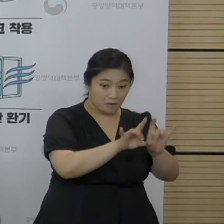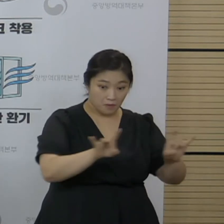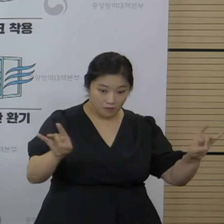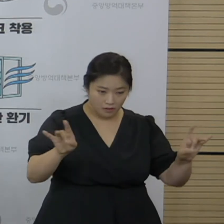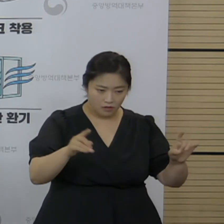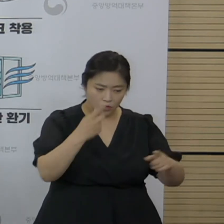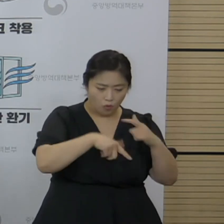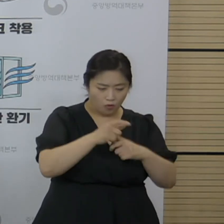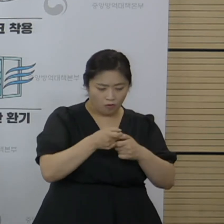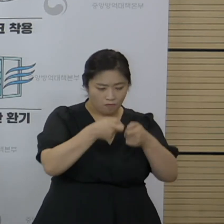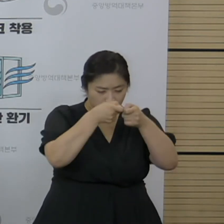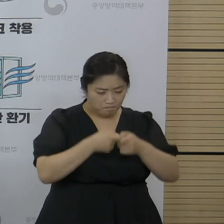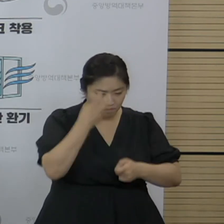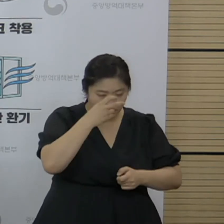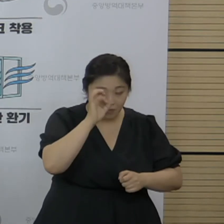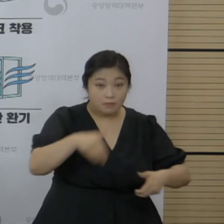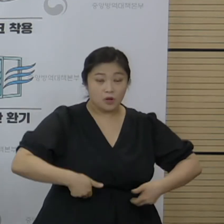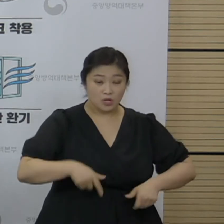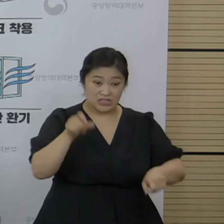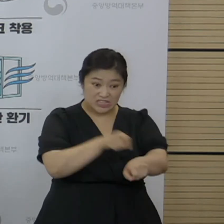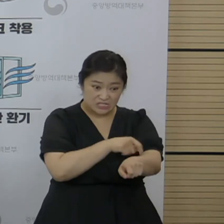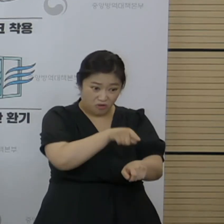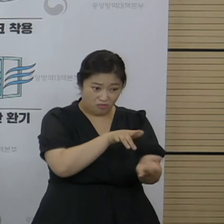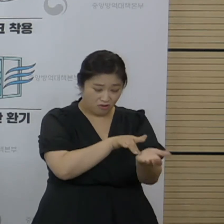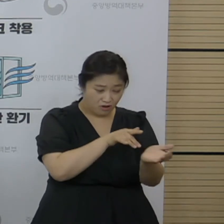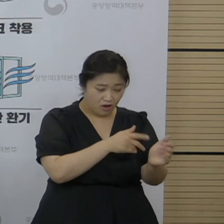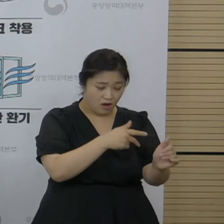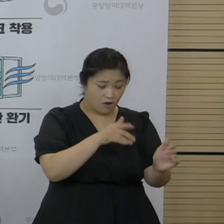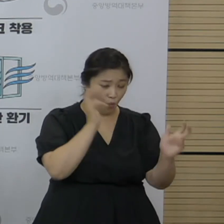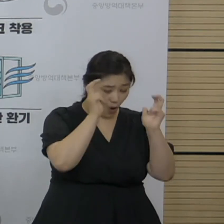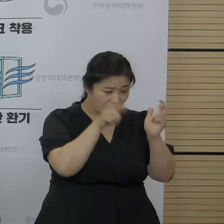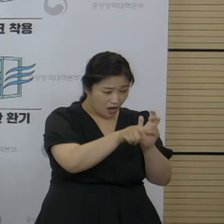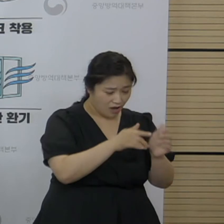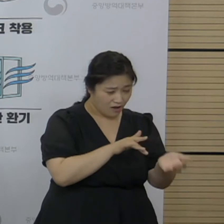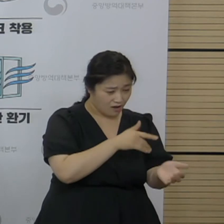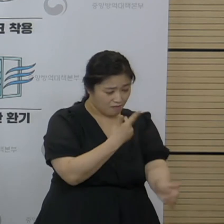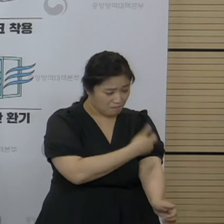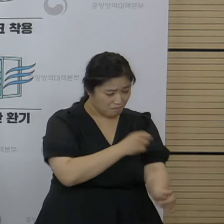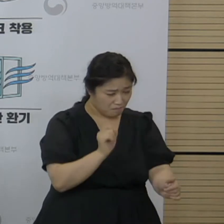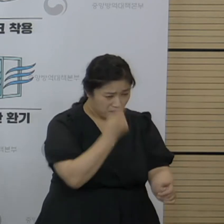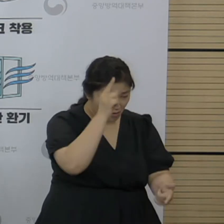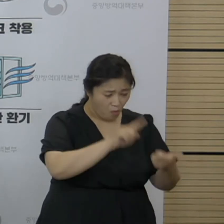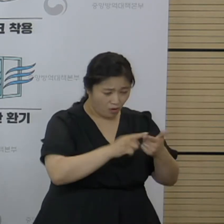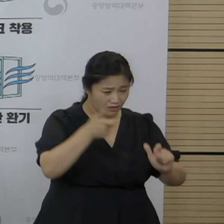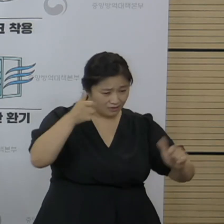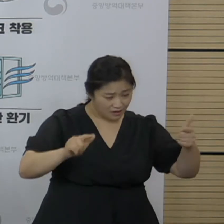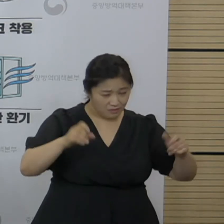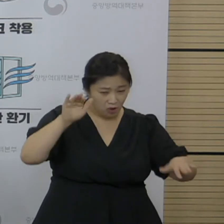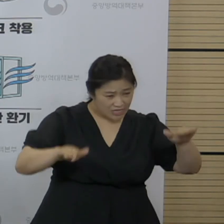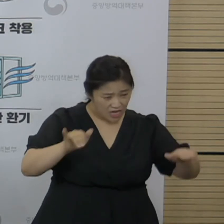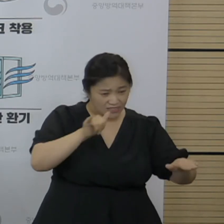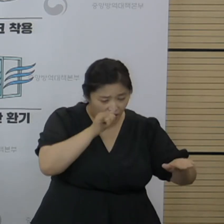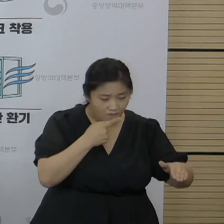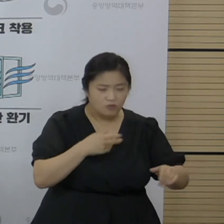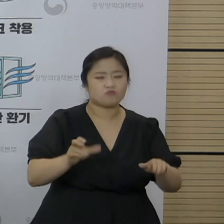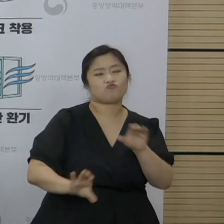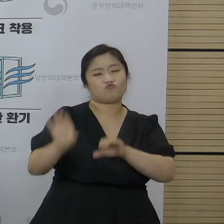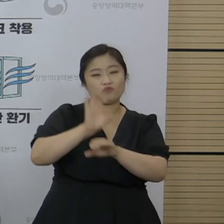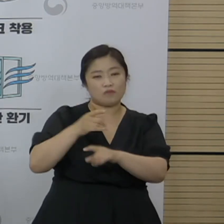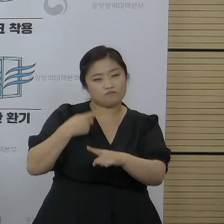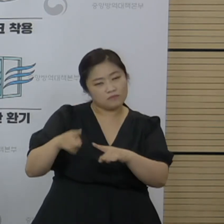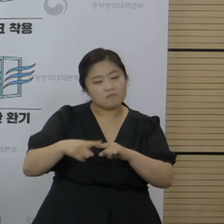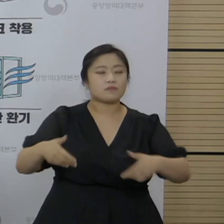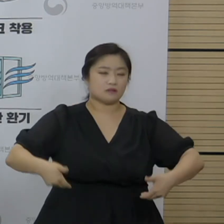봐야 될 것 같고 특정 백신에 있어서 크게 차이가 어떠한 것들 때문에 소폭에 차이가 있는지는 추가 분석은